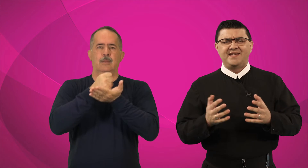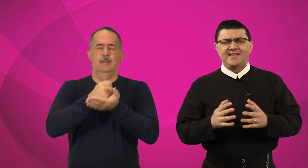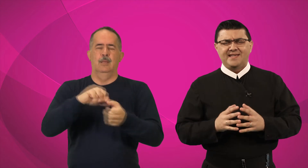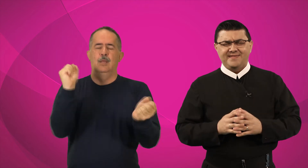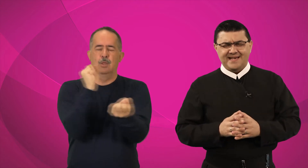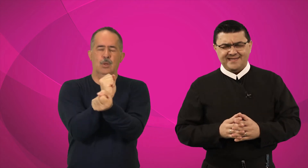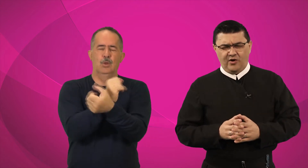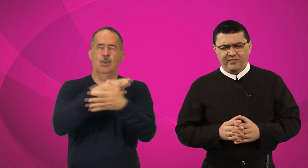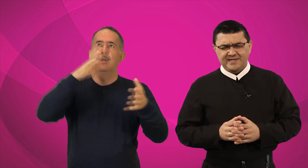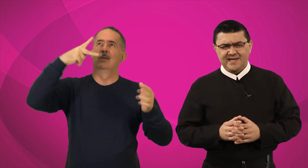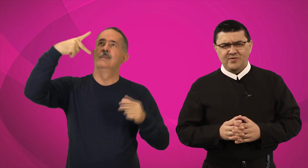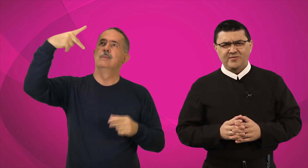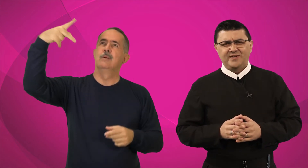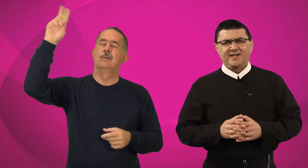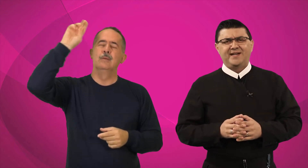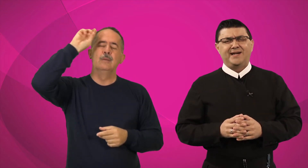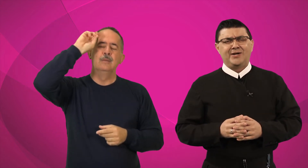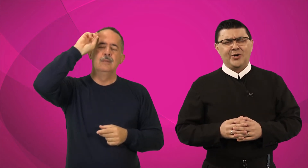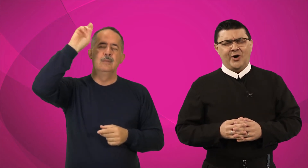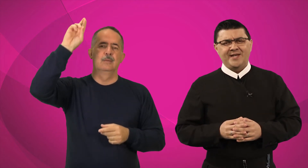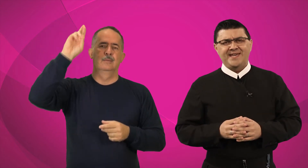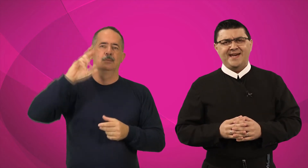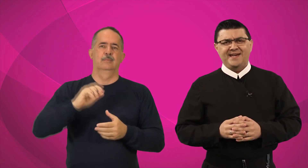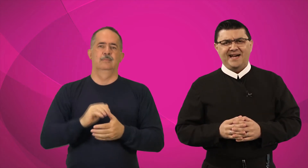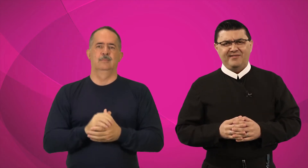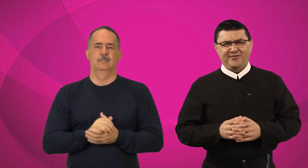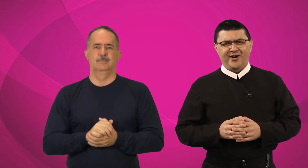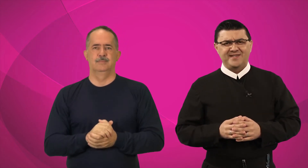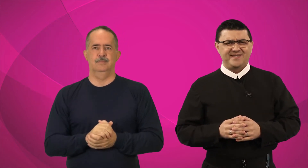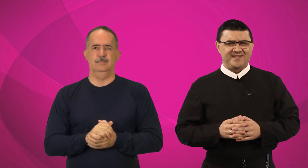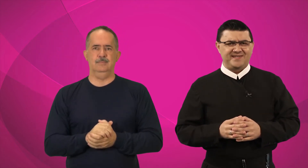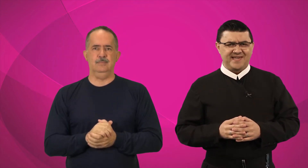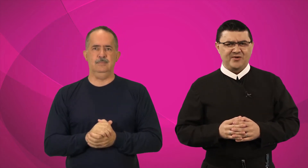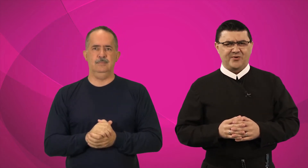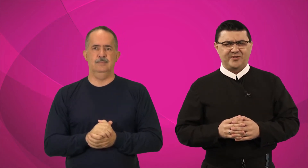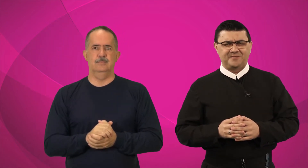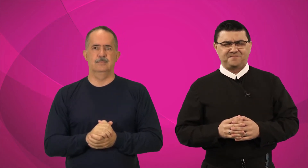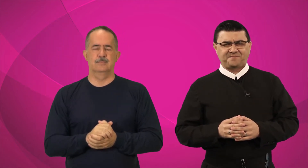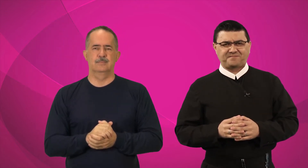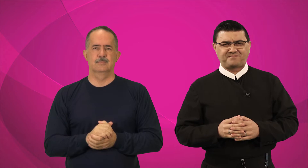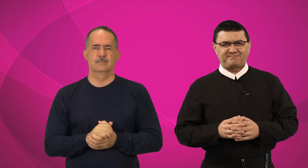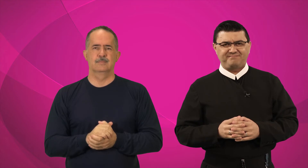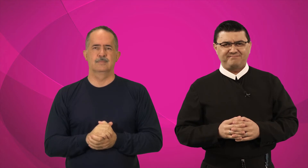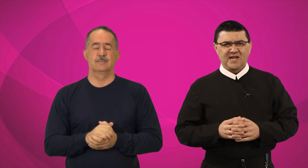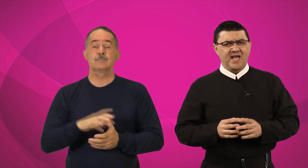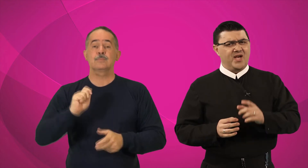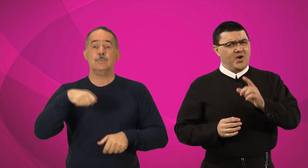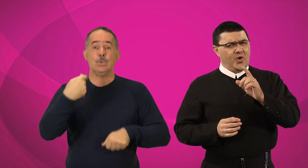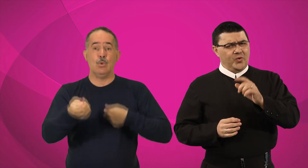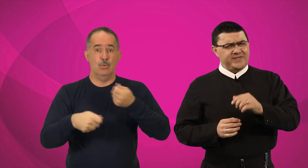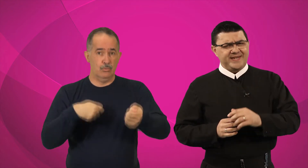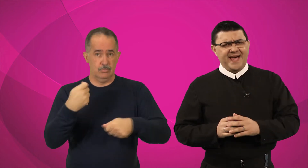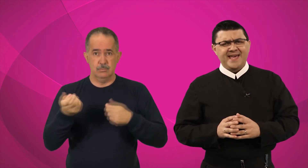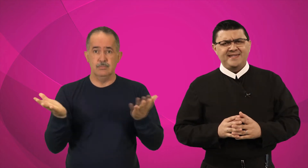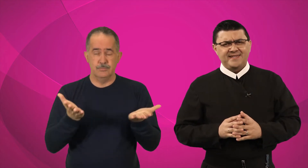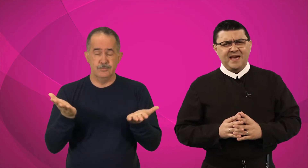da salvação, glória a vós, Senhor. Os sinais que